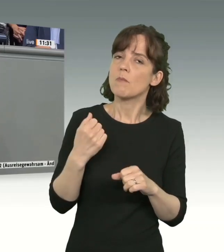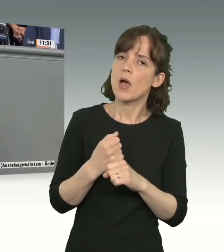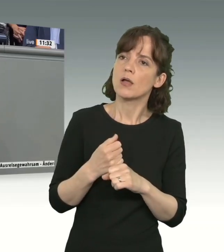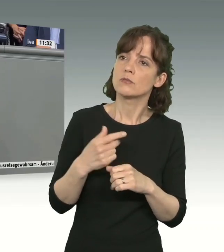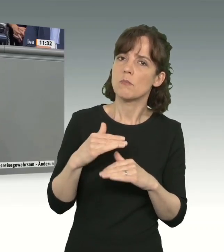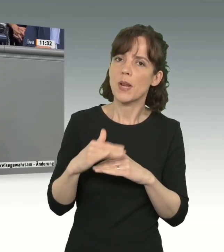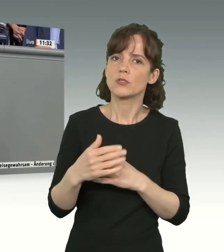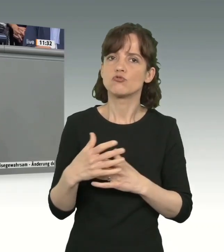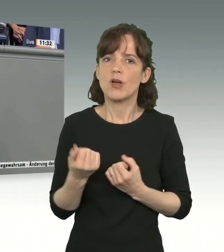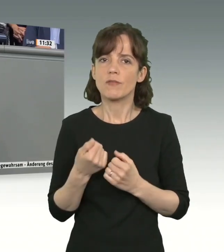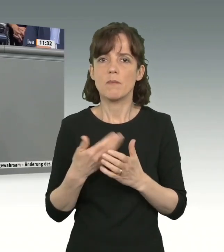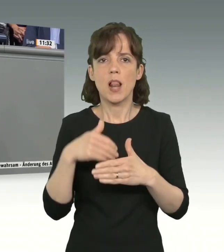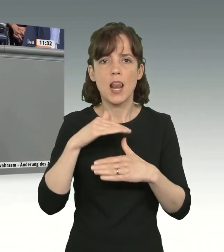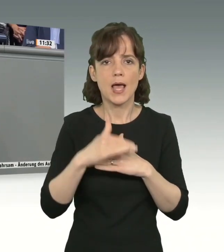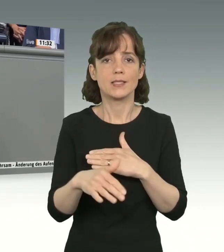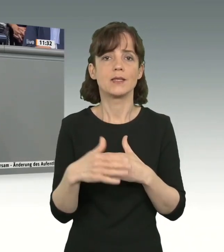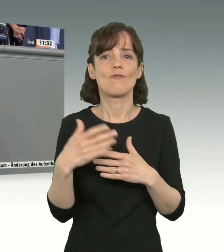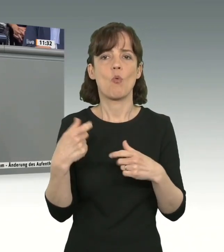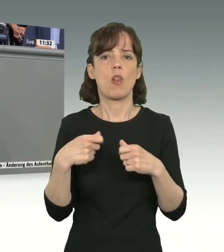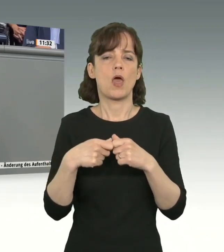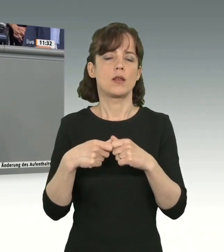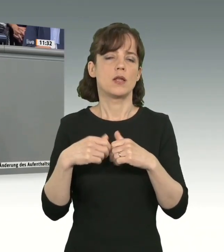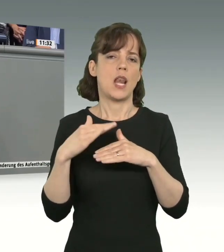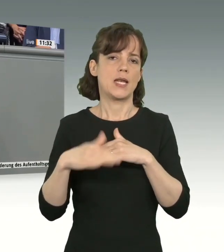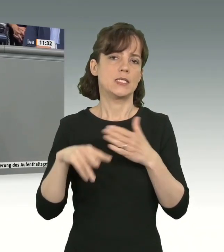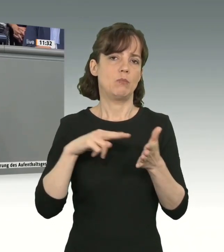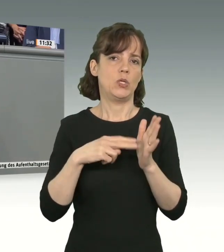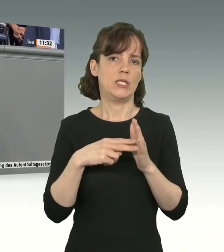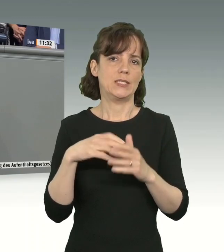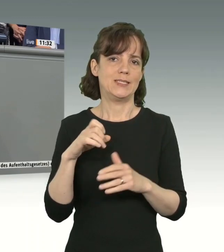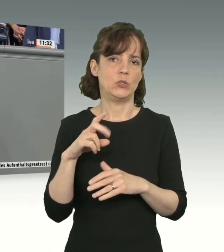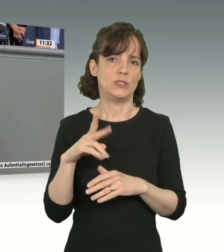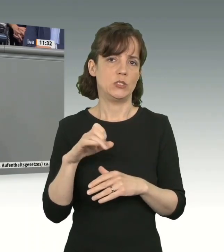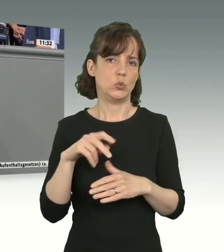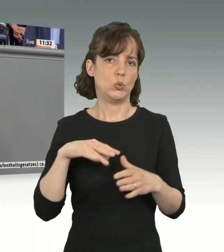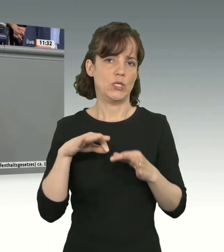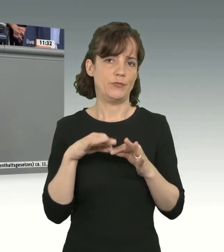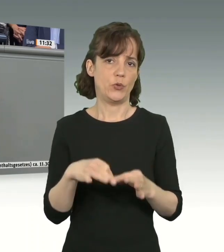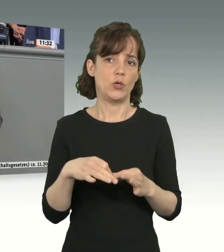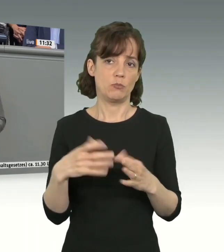doch die CDU- oder CSU-geführte Landespolitik. Schämen Sie sich. Das ist Ihre Verantwortung.